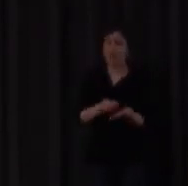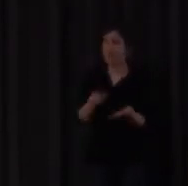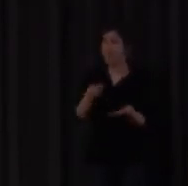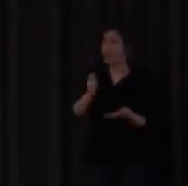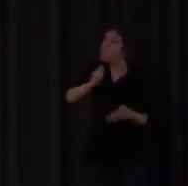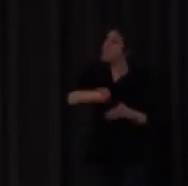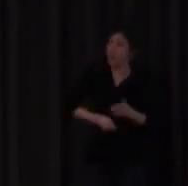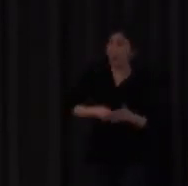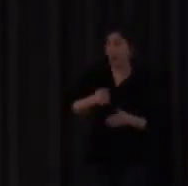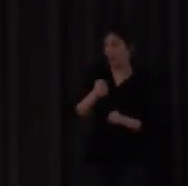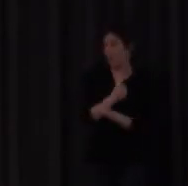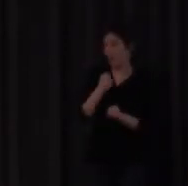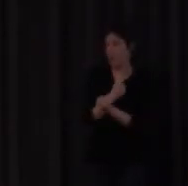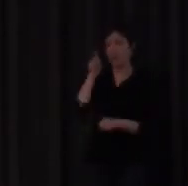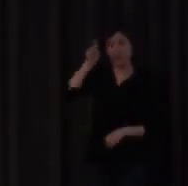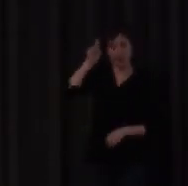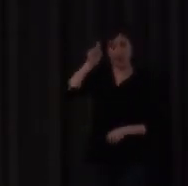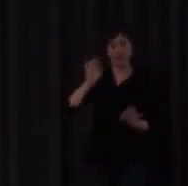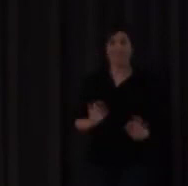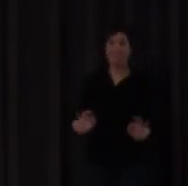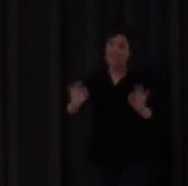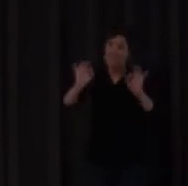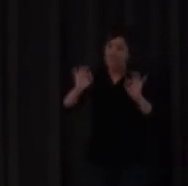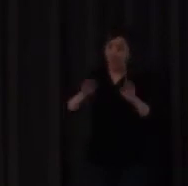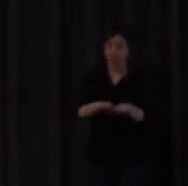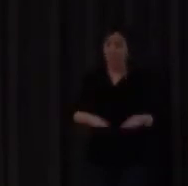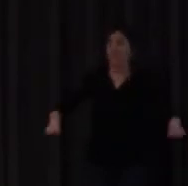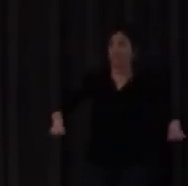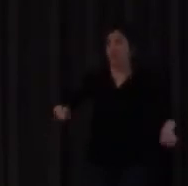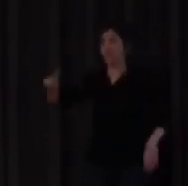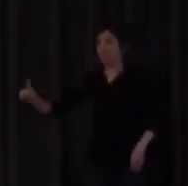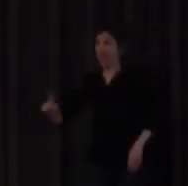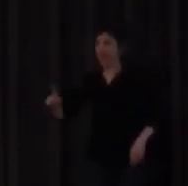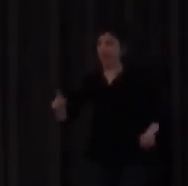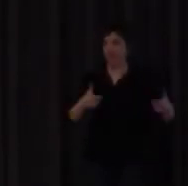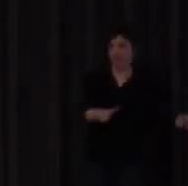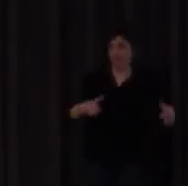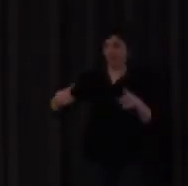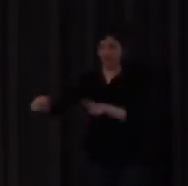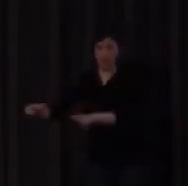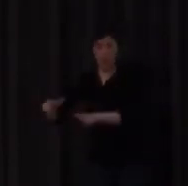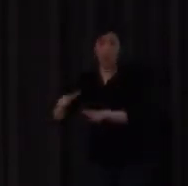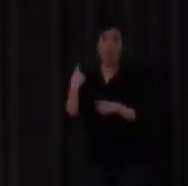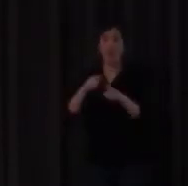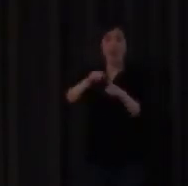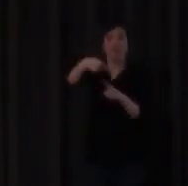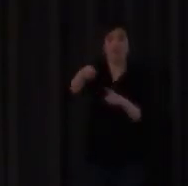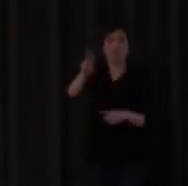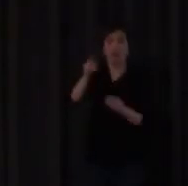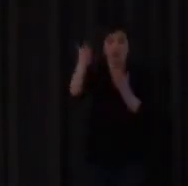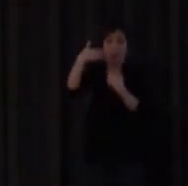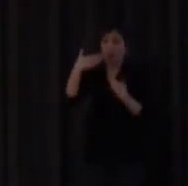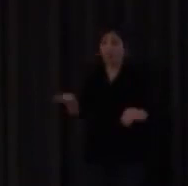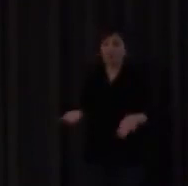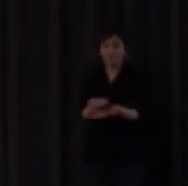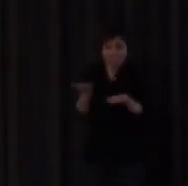en en la parte de infantil y primaria digo sobre todo porque luego en secundarias que no existen realmente no hay